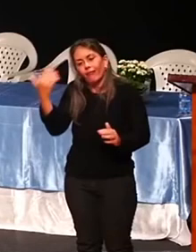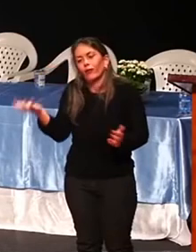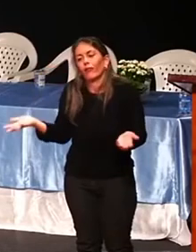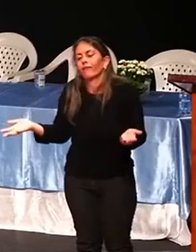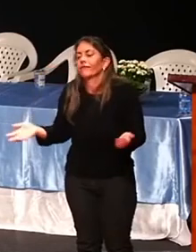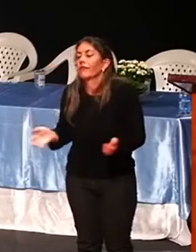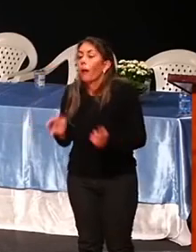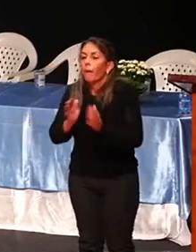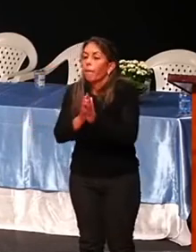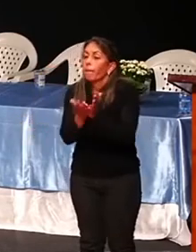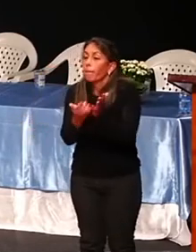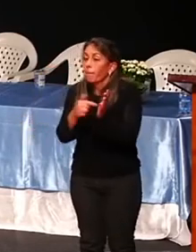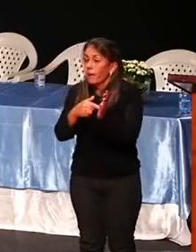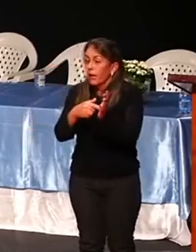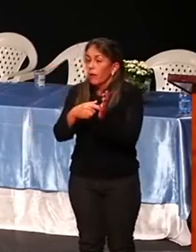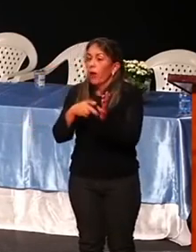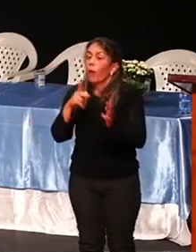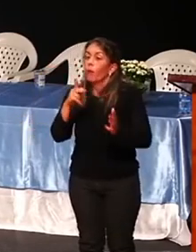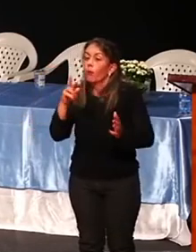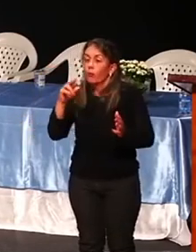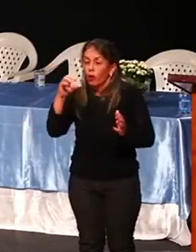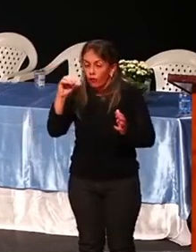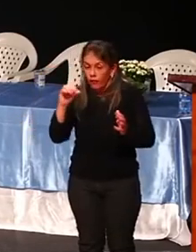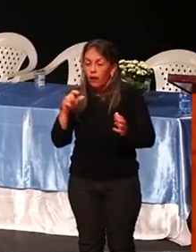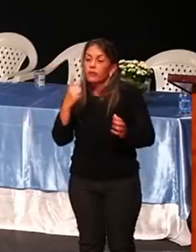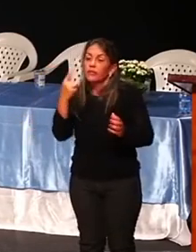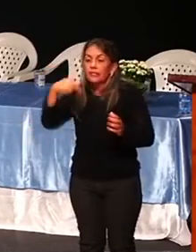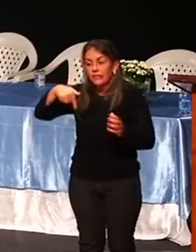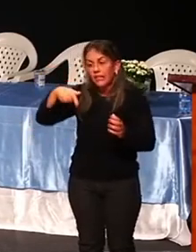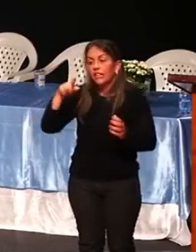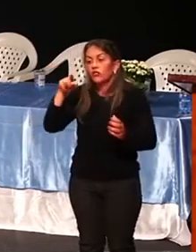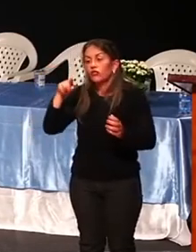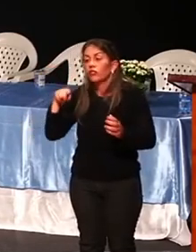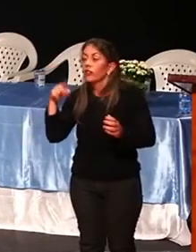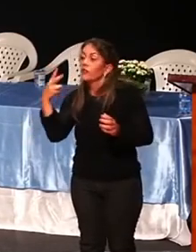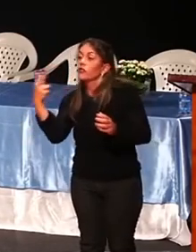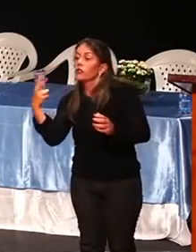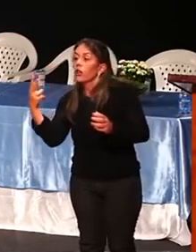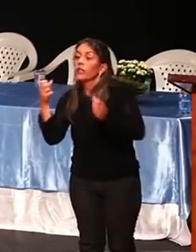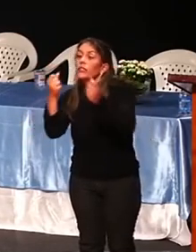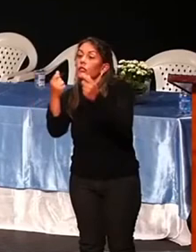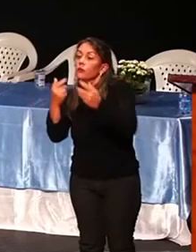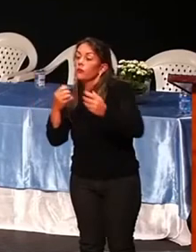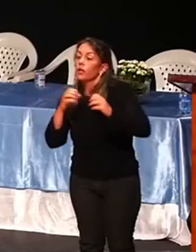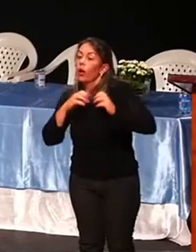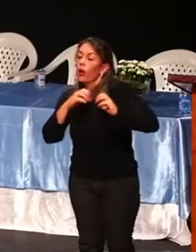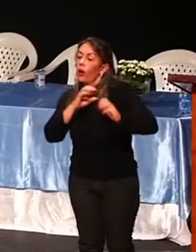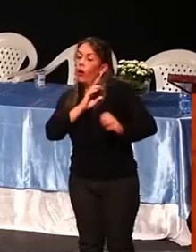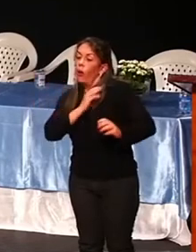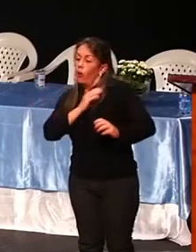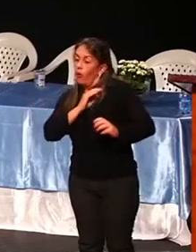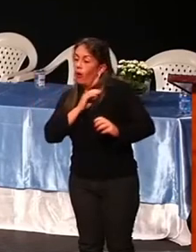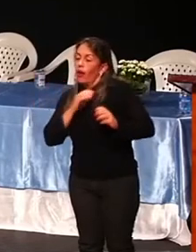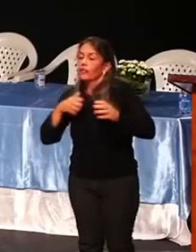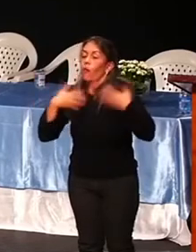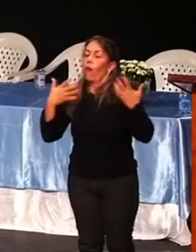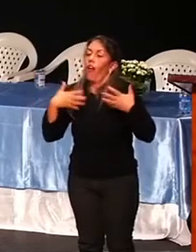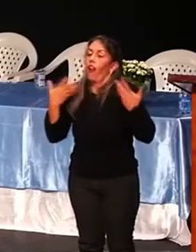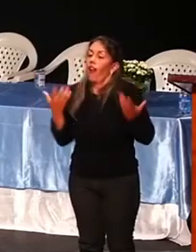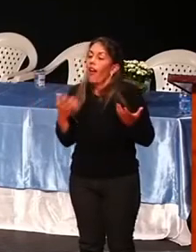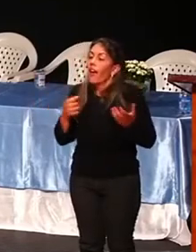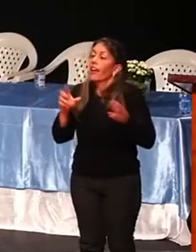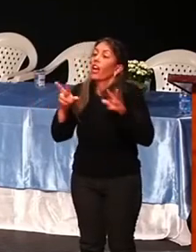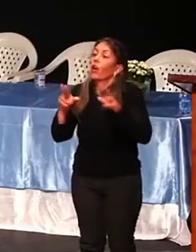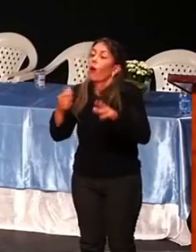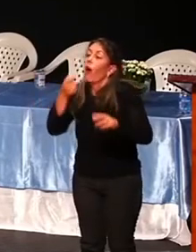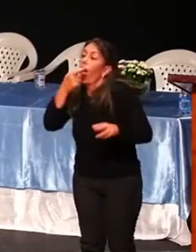Na Bíblia, no provérbio 17, 22, fala, o coração alegre é um bom remédio para o corpo, mas a tristeza na alma acaba com a